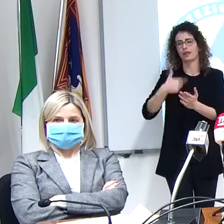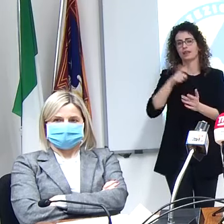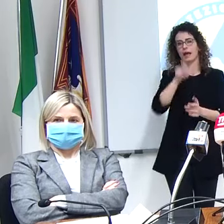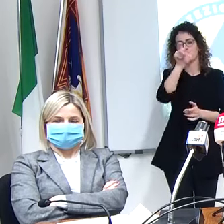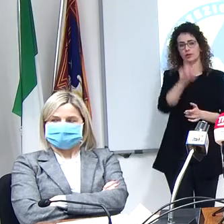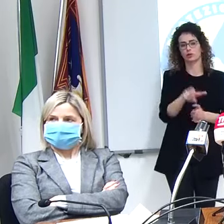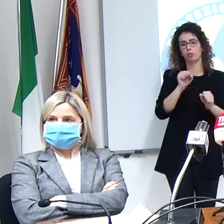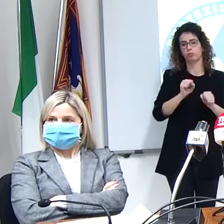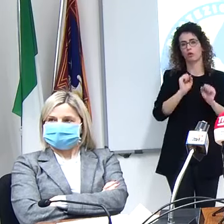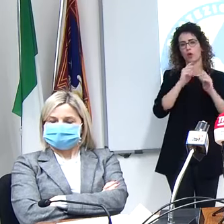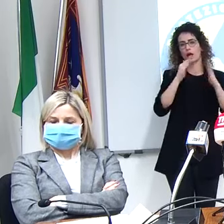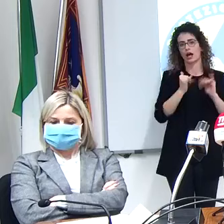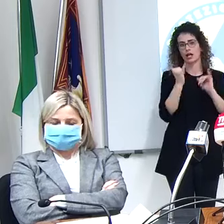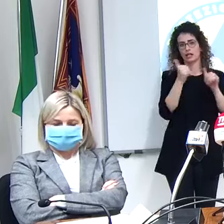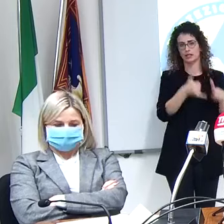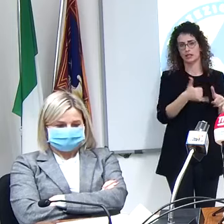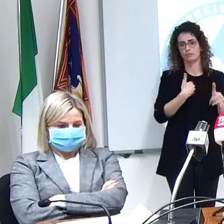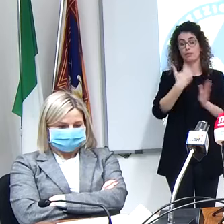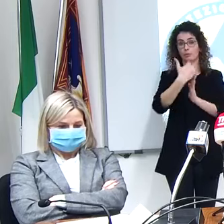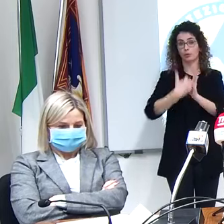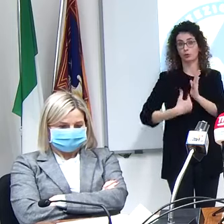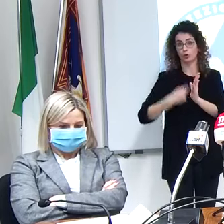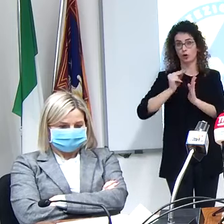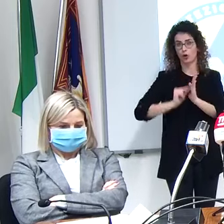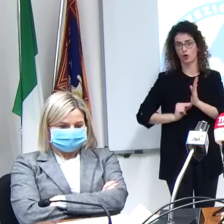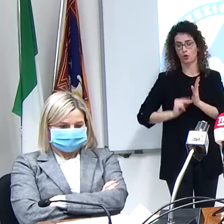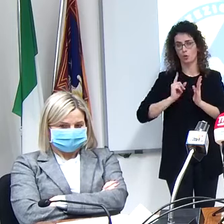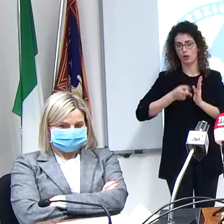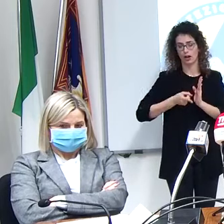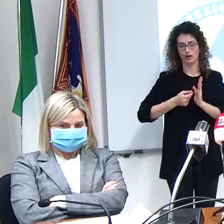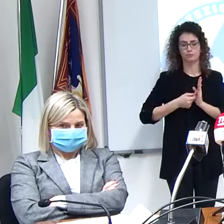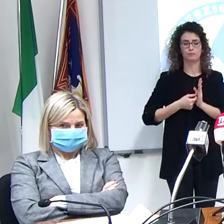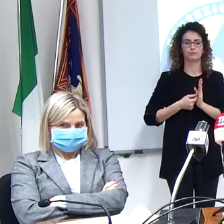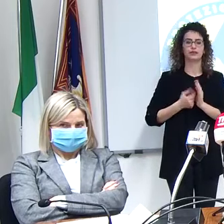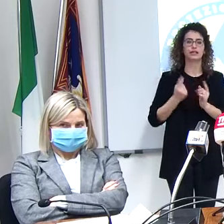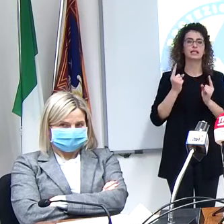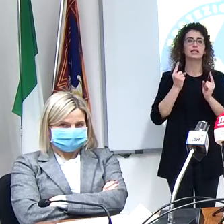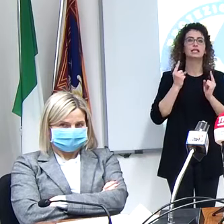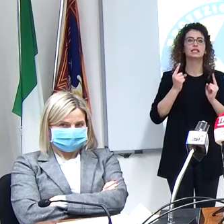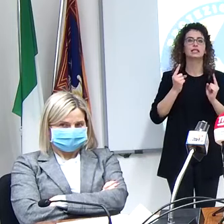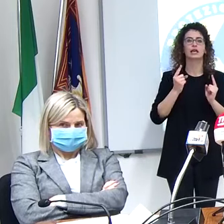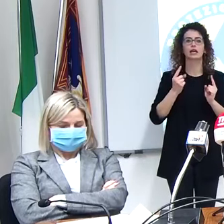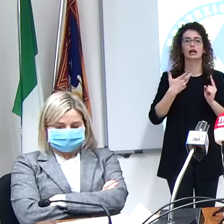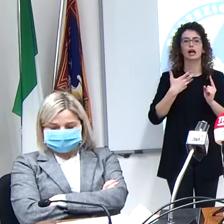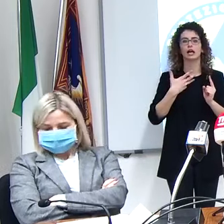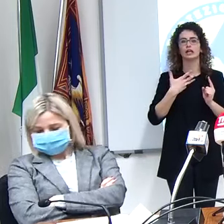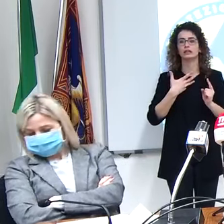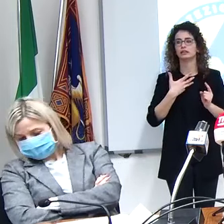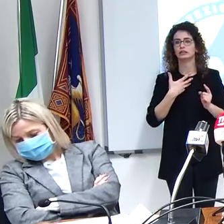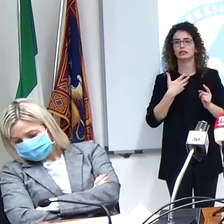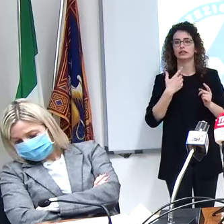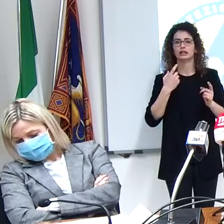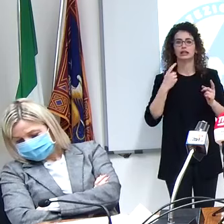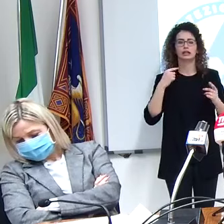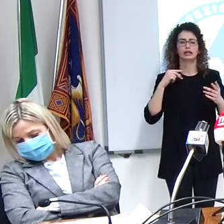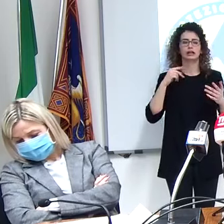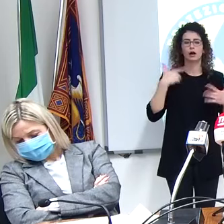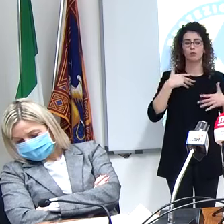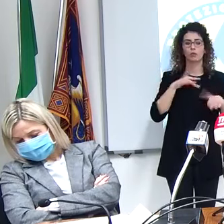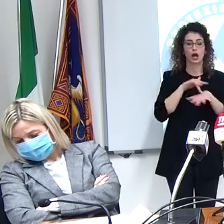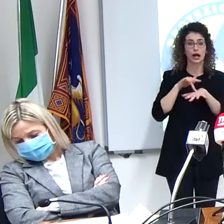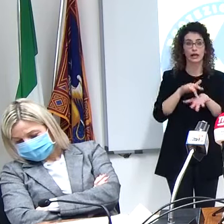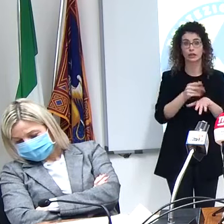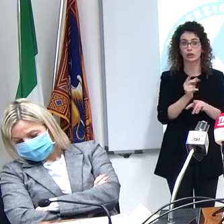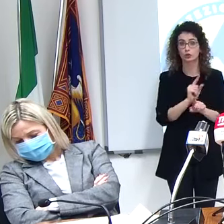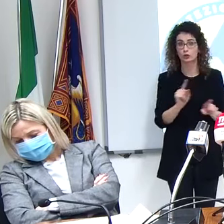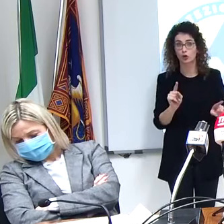è scritto nel nostro protocollo anche che qualora avesse difficoltà ad andarci non potesse essere accompagnato potranno essere